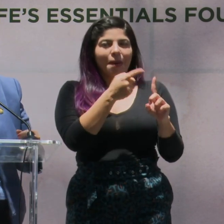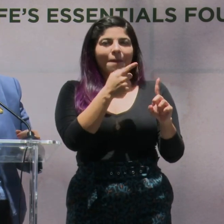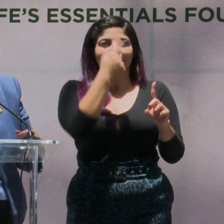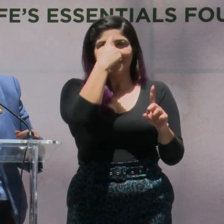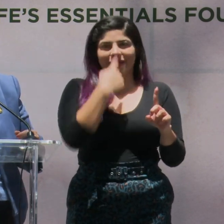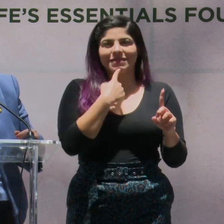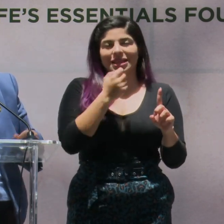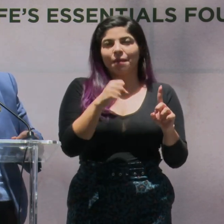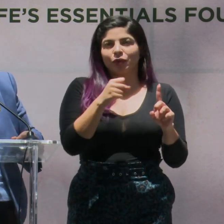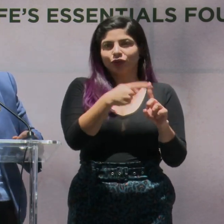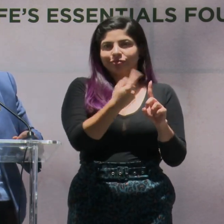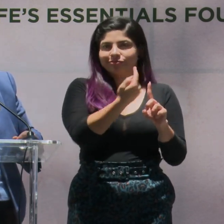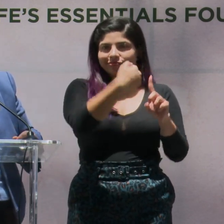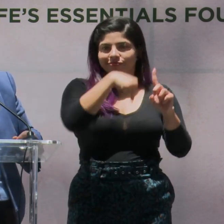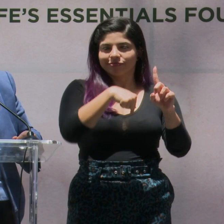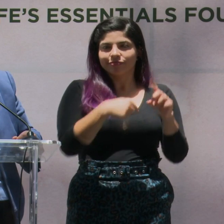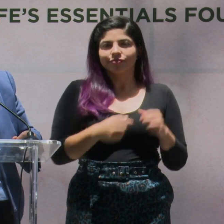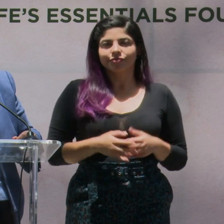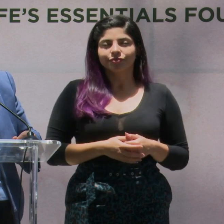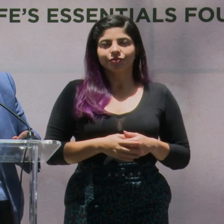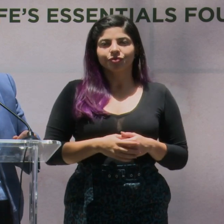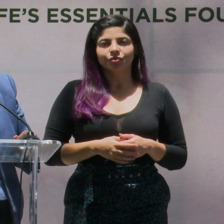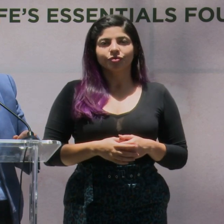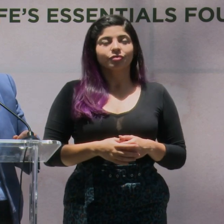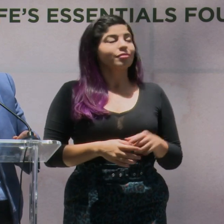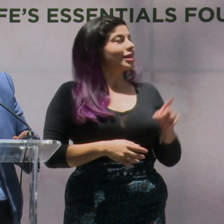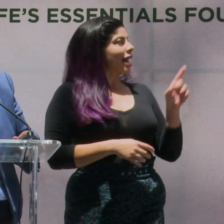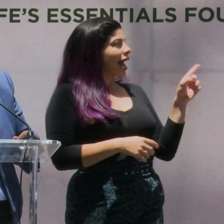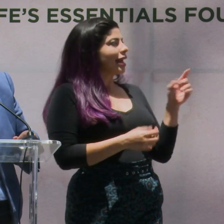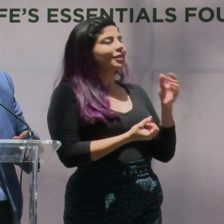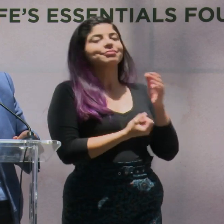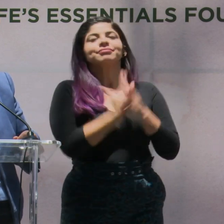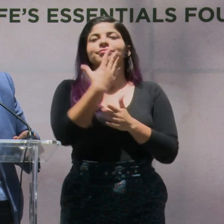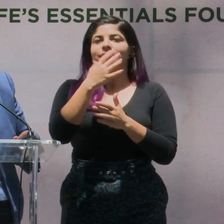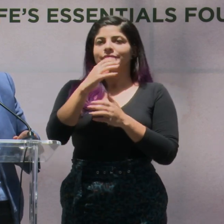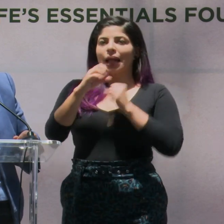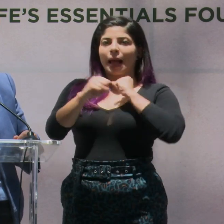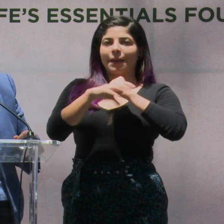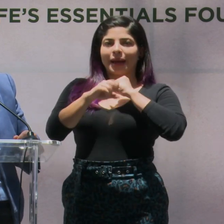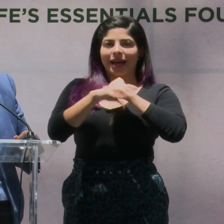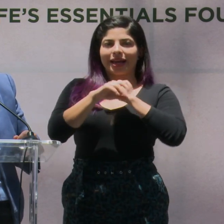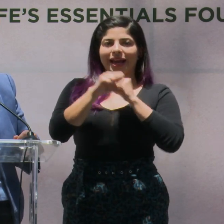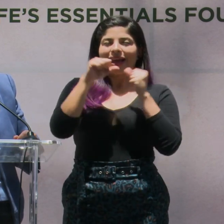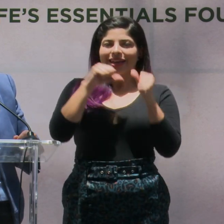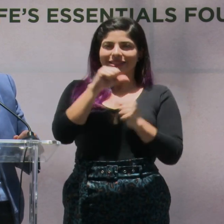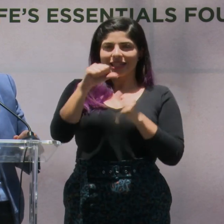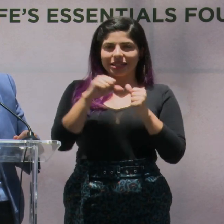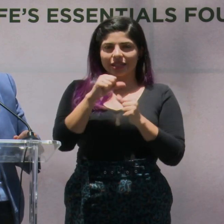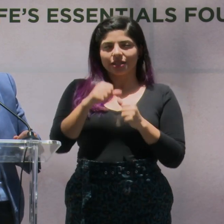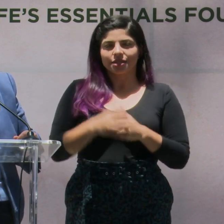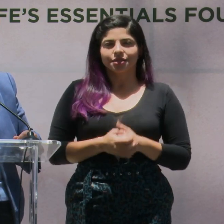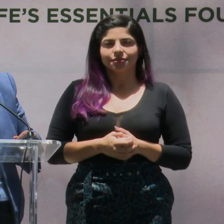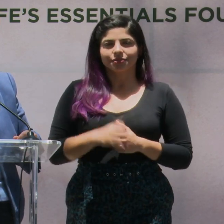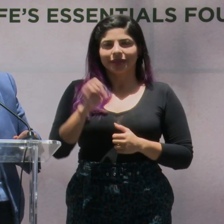mejor prospecto. Y aquí salió la campaña Essentials.